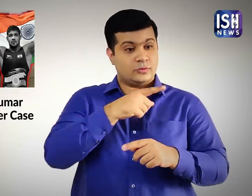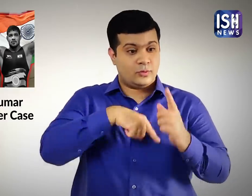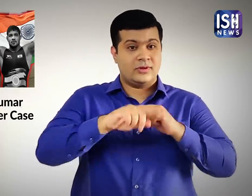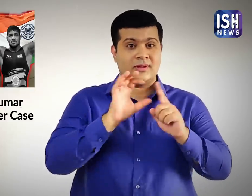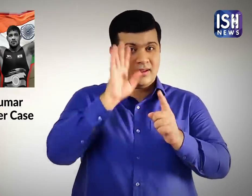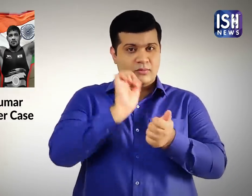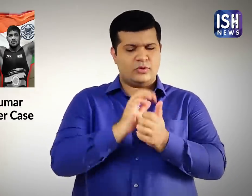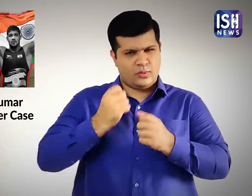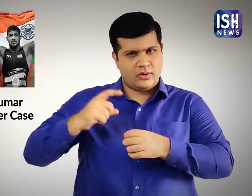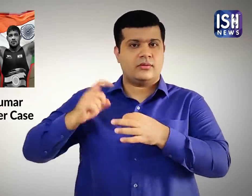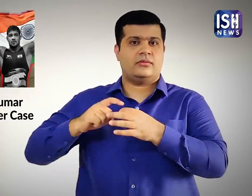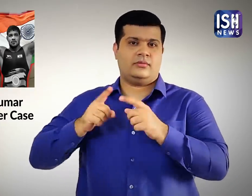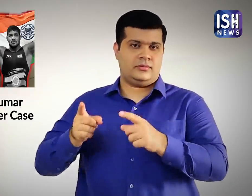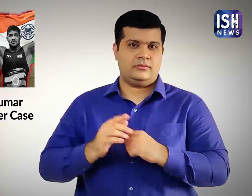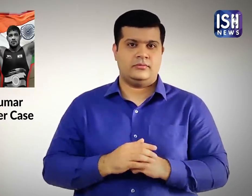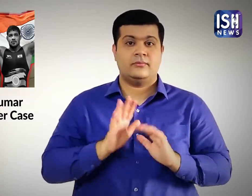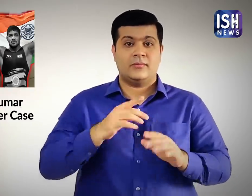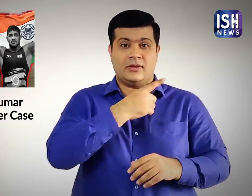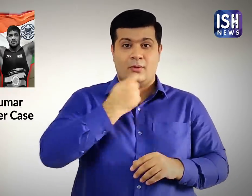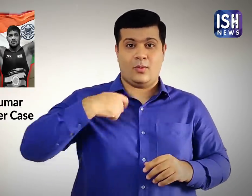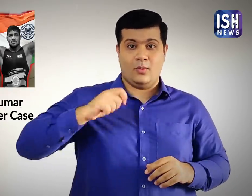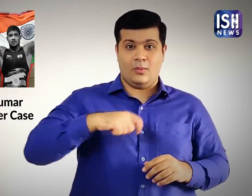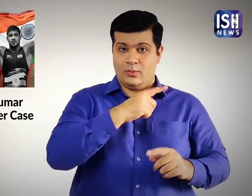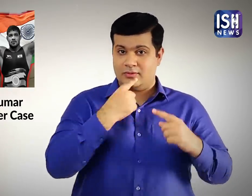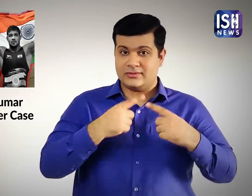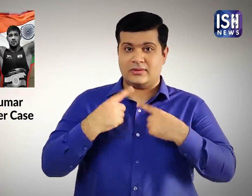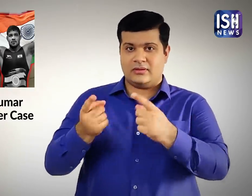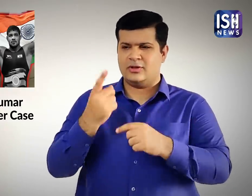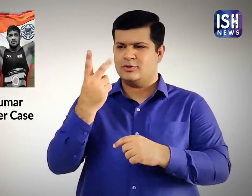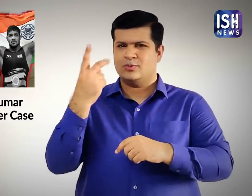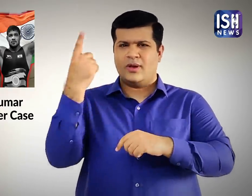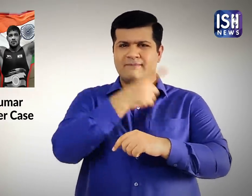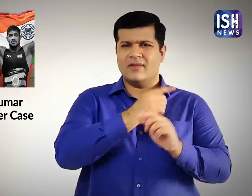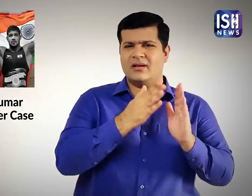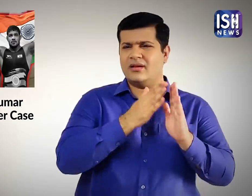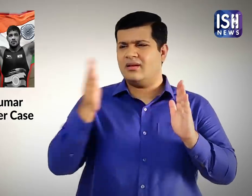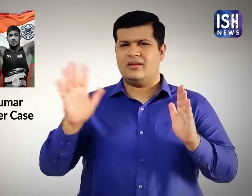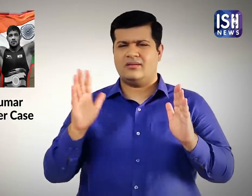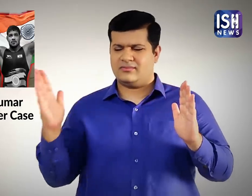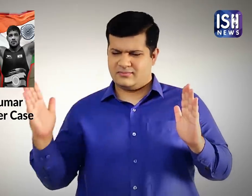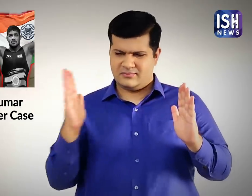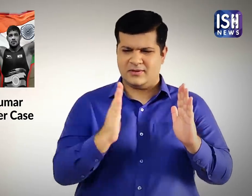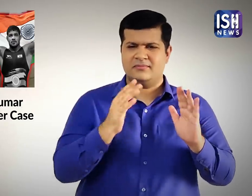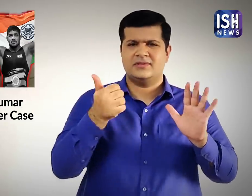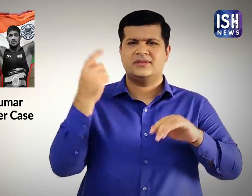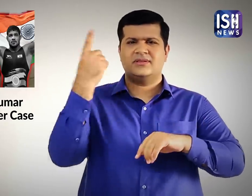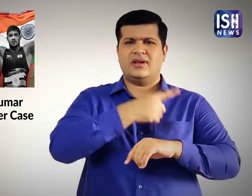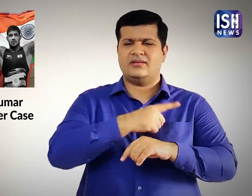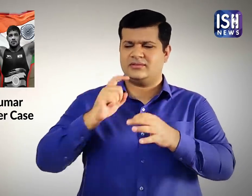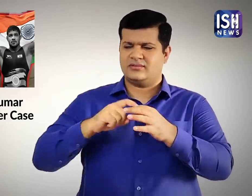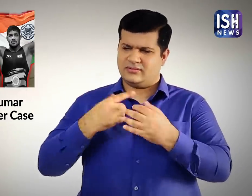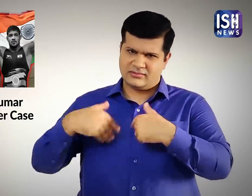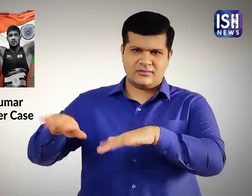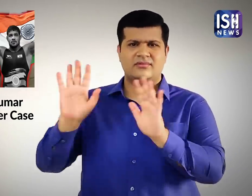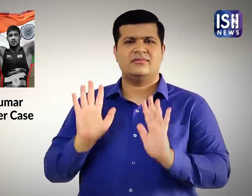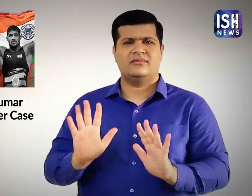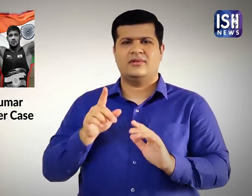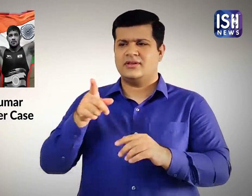इसलिए दिली पुलीस उसे पूछताच करना चाहती है लेकिन अदालत ने आदेश दिया कि सुशील कुमार और उनके सहयोगी अजय कुमार छे दिन तक